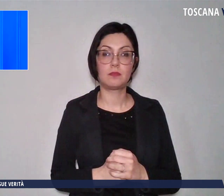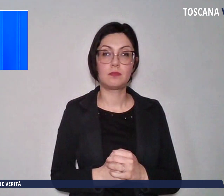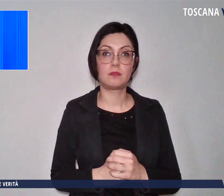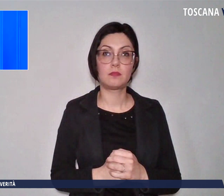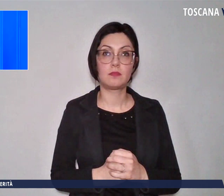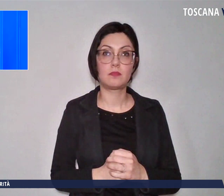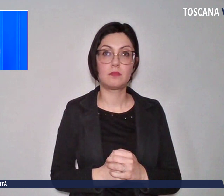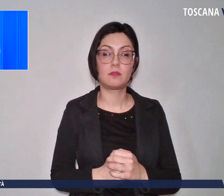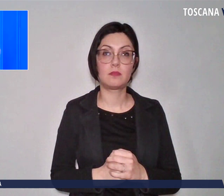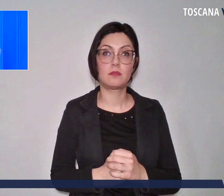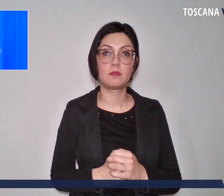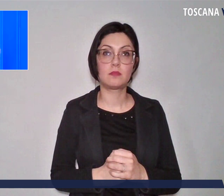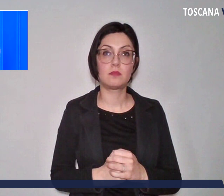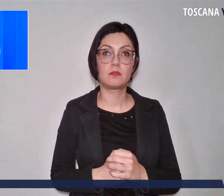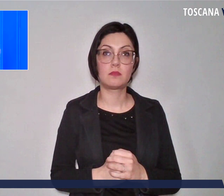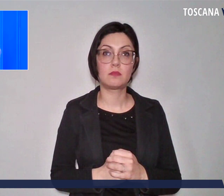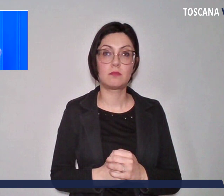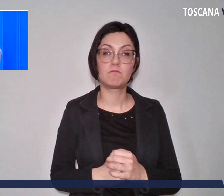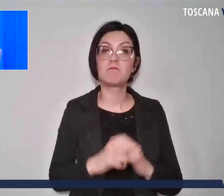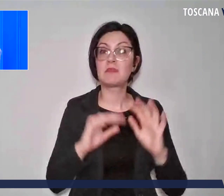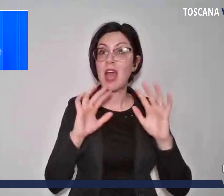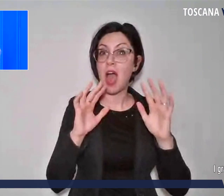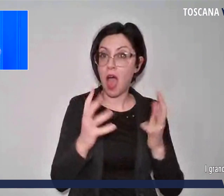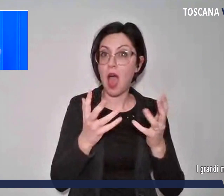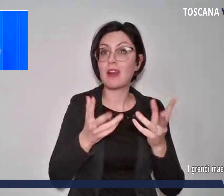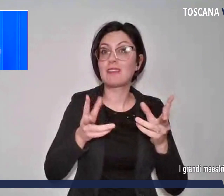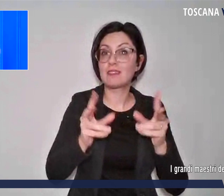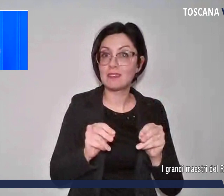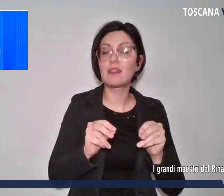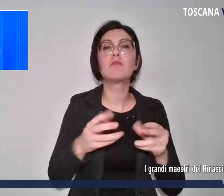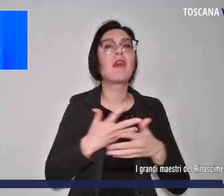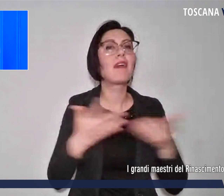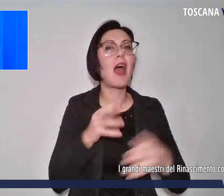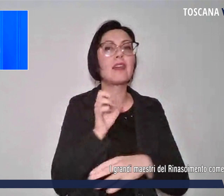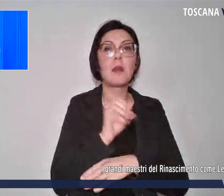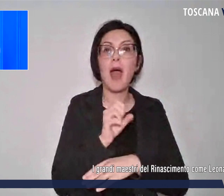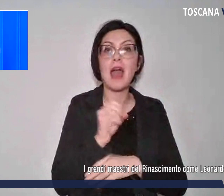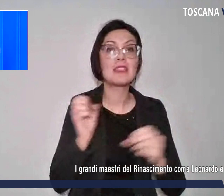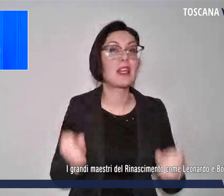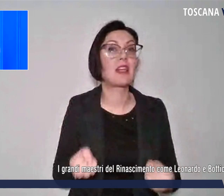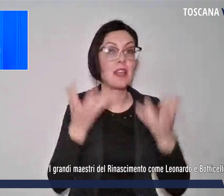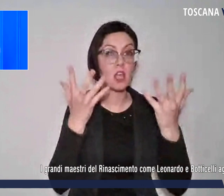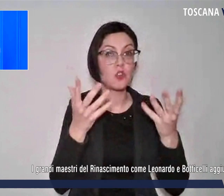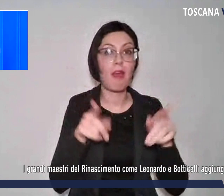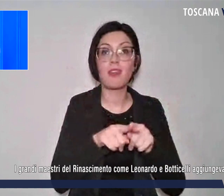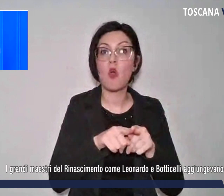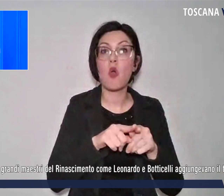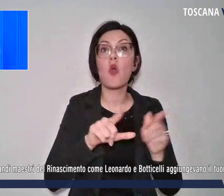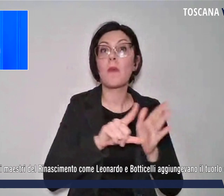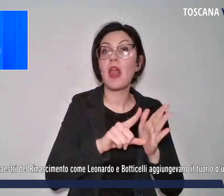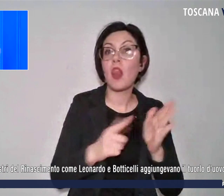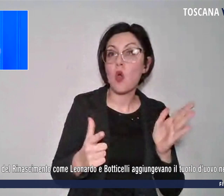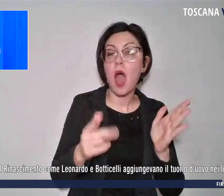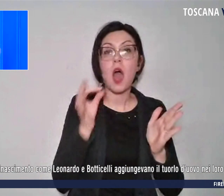E' arte, i grandi maestri del Rinascimento come Leonardo e Botticelli